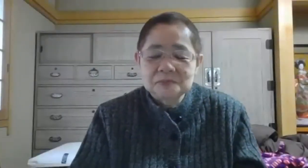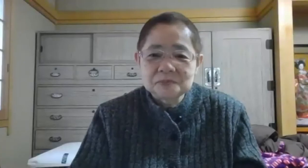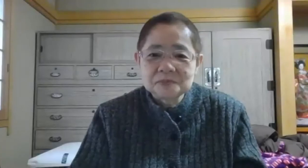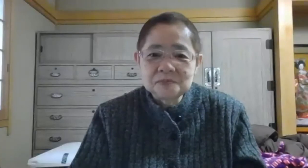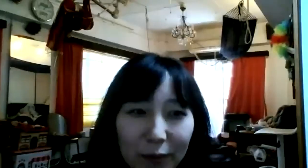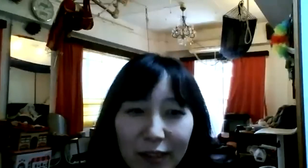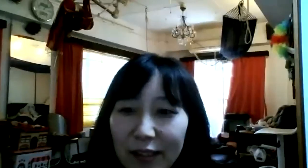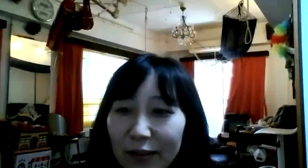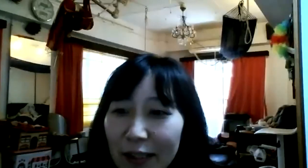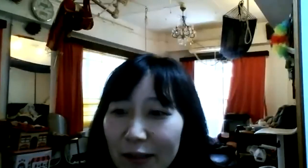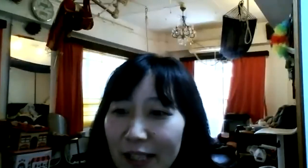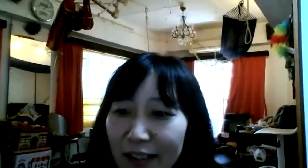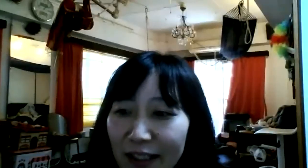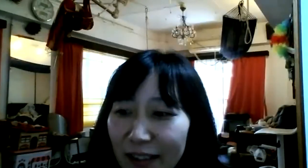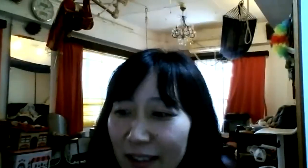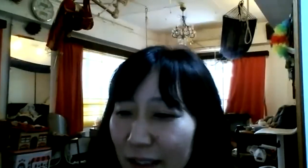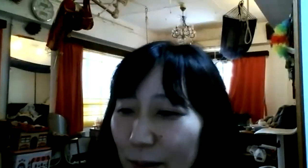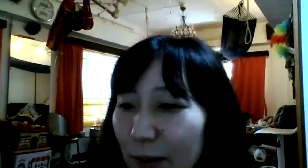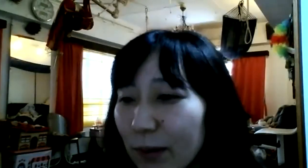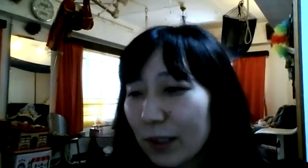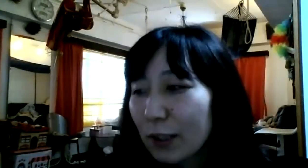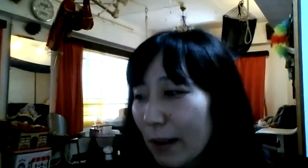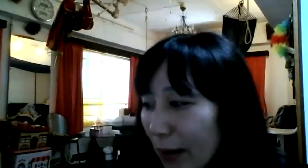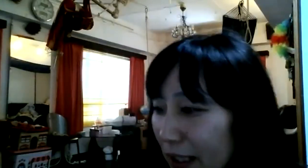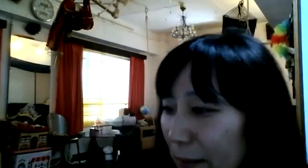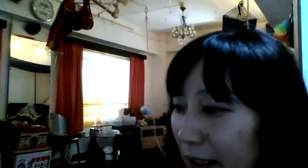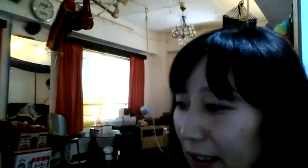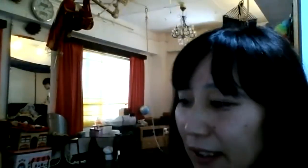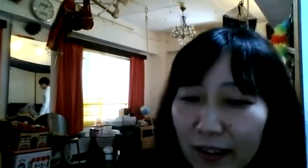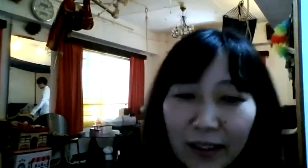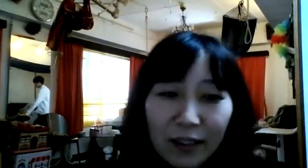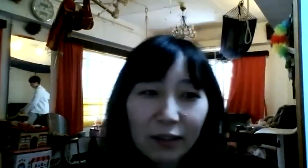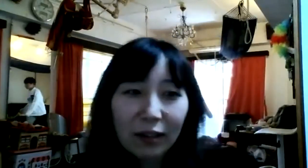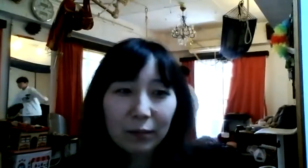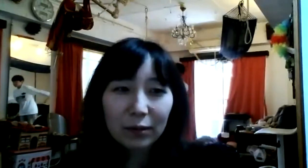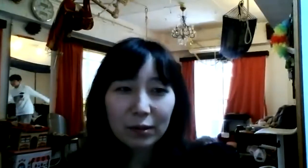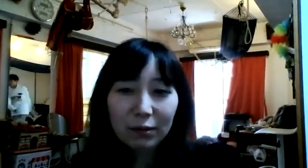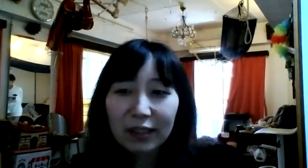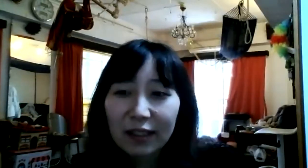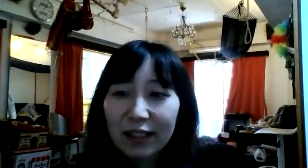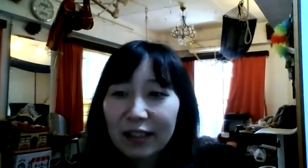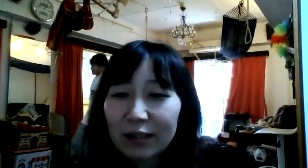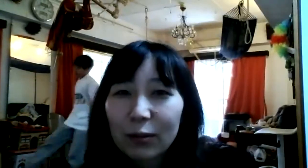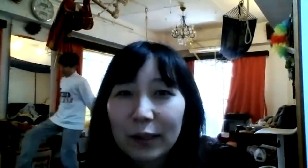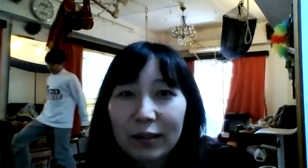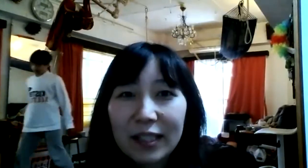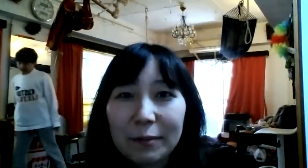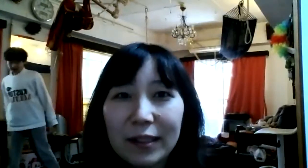いや、なんかその、佐野さんがこの手話を始めたきっかけっていうのがものすごい意外で、ちょっとびっくりしました